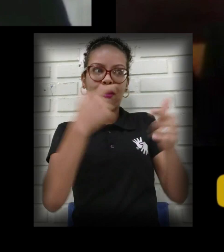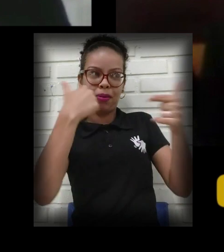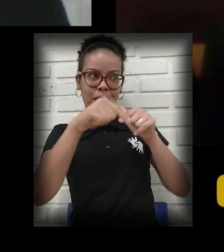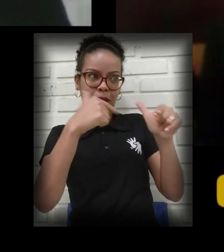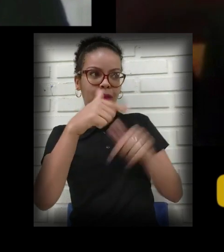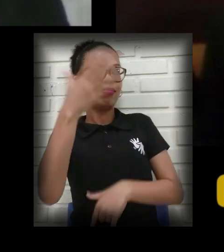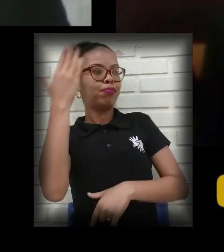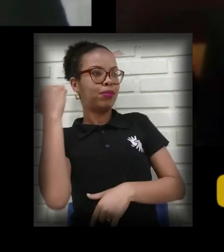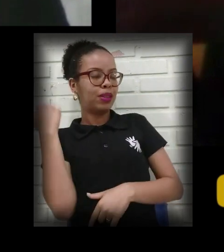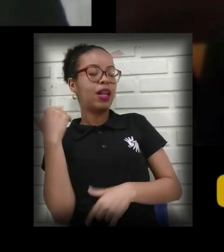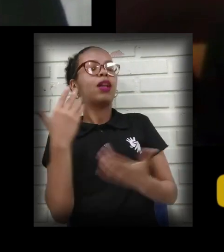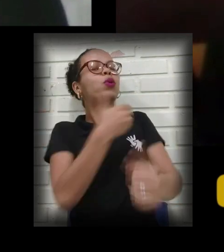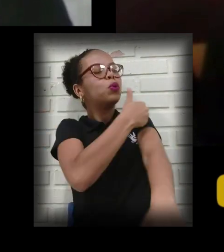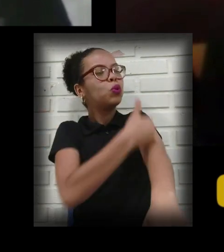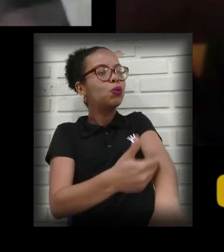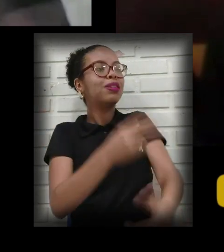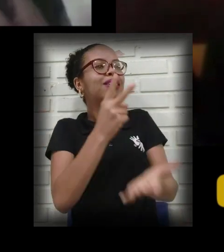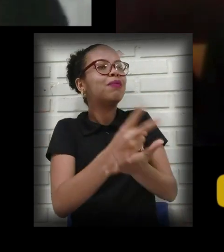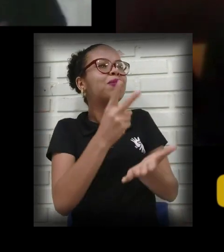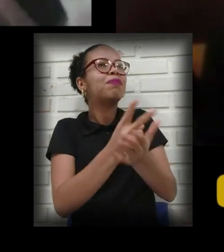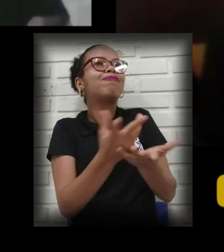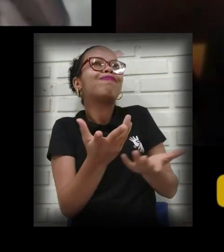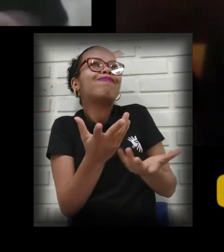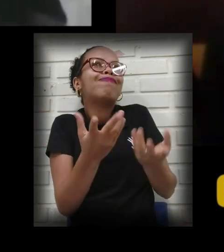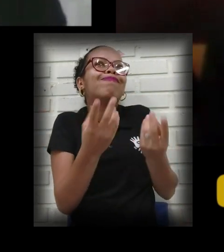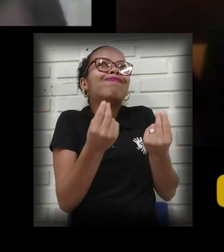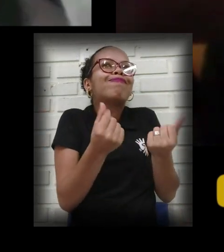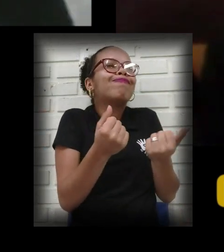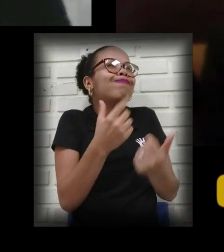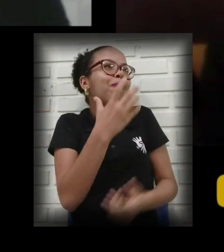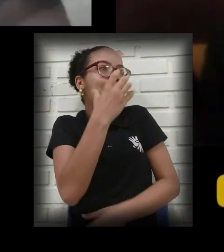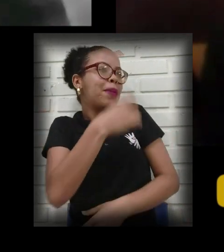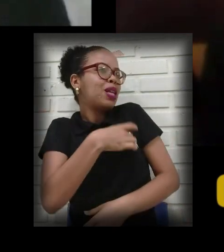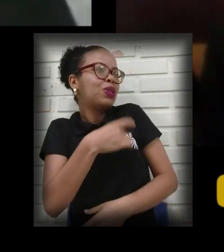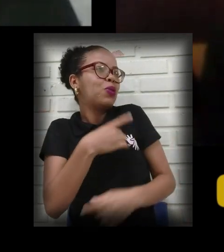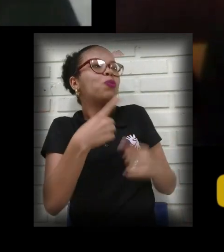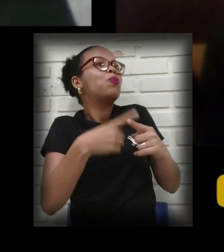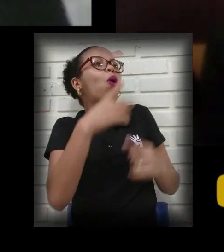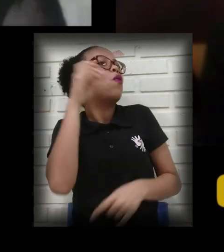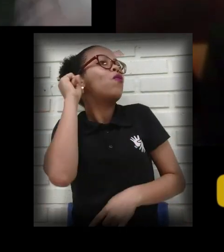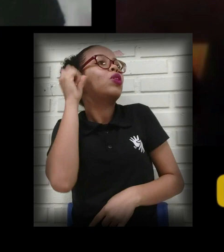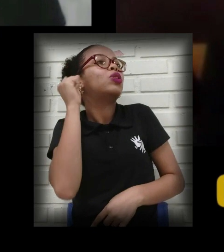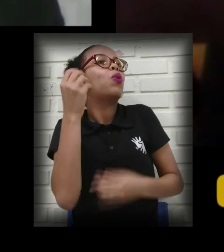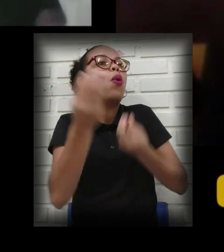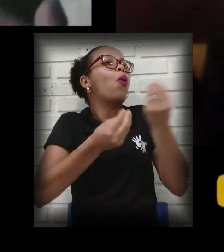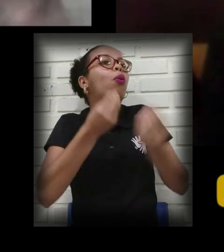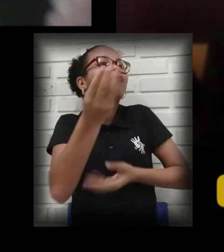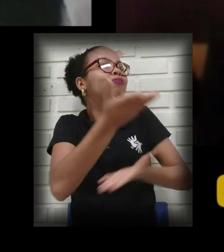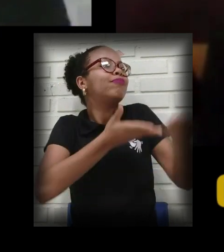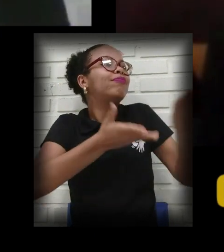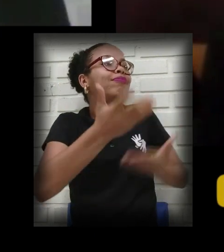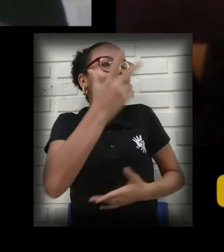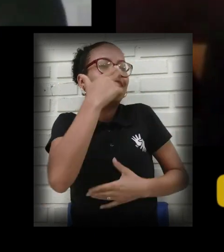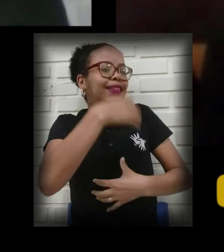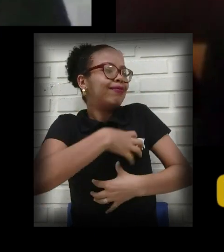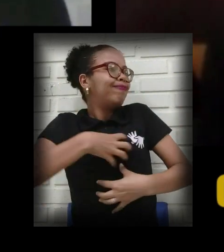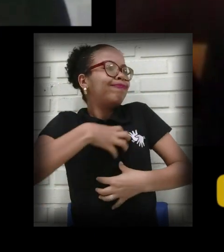eles tinham muito receio de como as pessoas ouvintes iriam recepcioná-los. Aí, às vezes, se sentiam incomodados pela